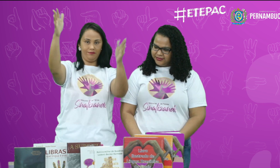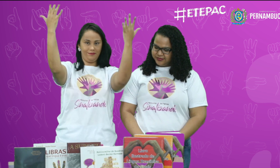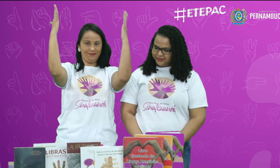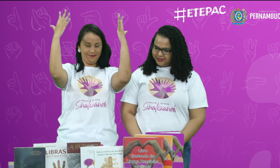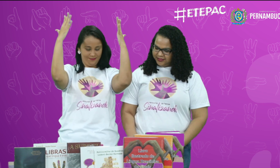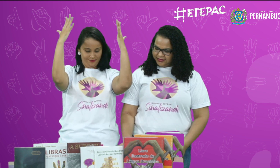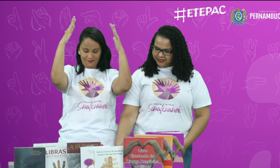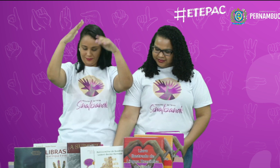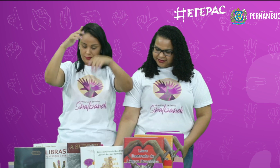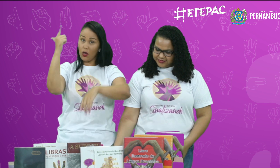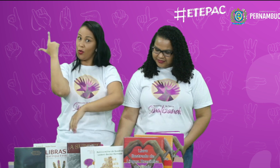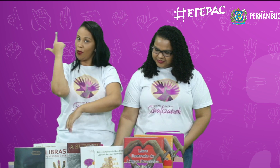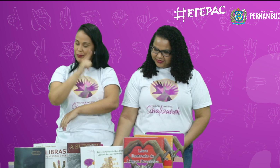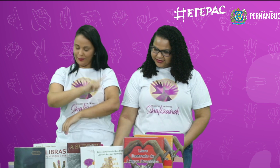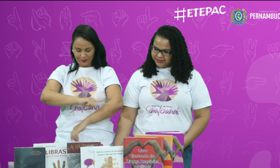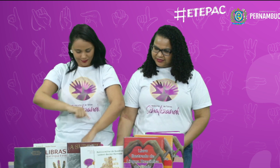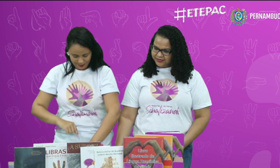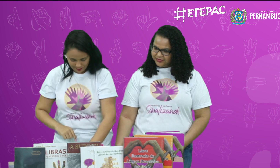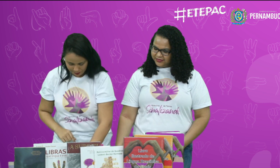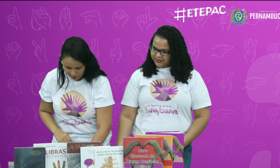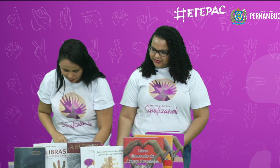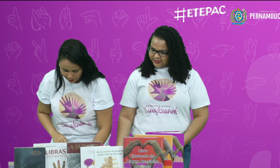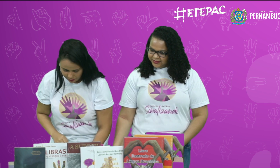Parabéns. Ganhou.